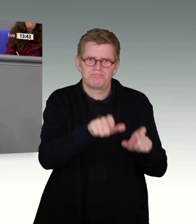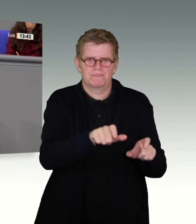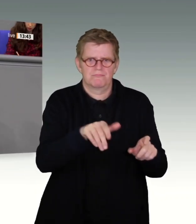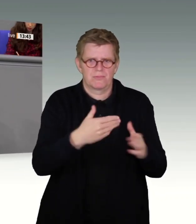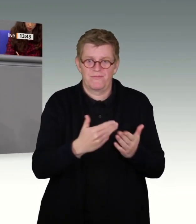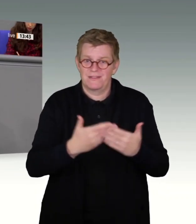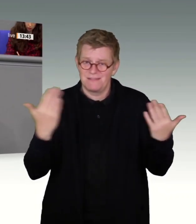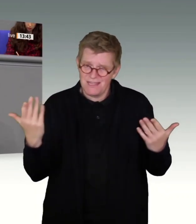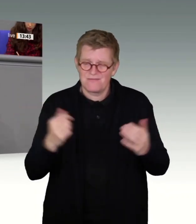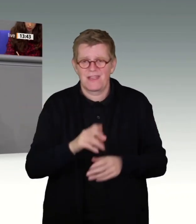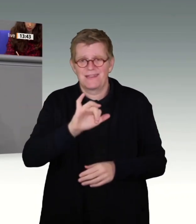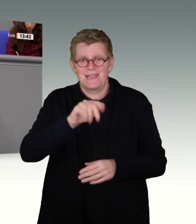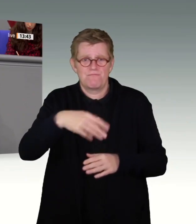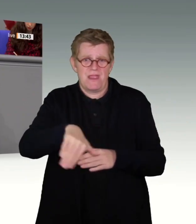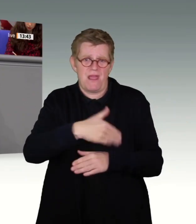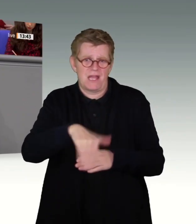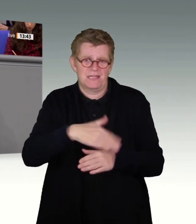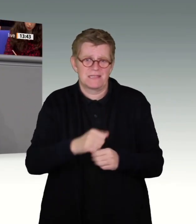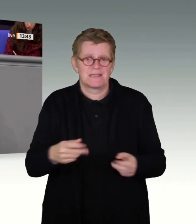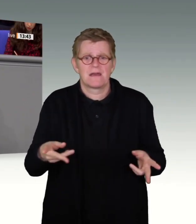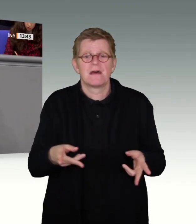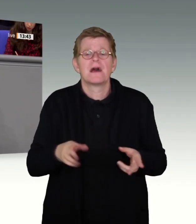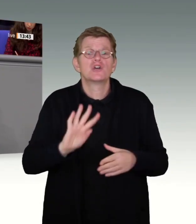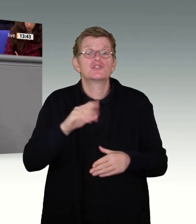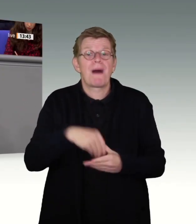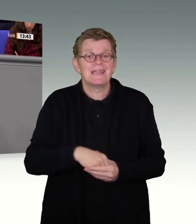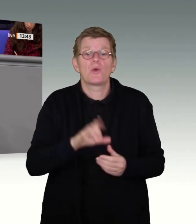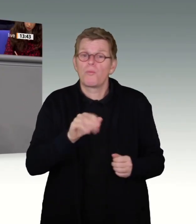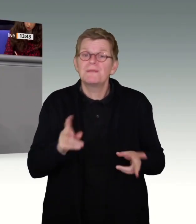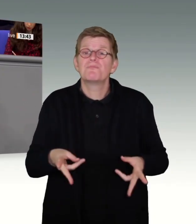Speicherung von IP-Adressen in Deutschland nicht entziehen, meine Damen und Herren.